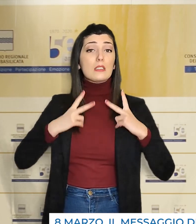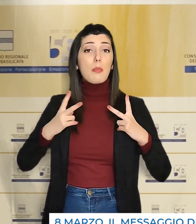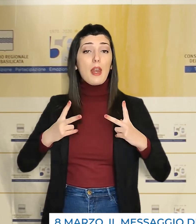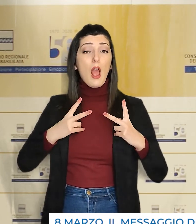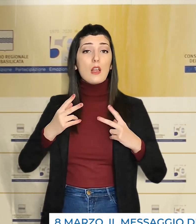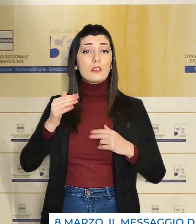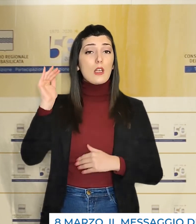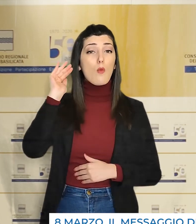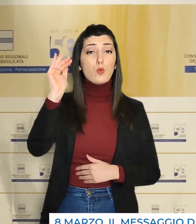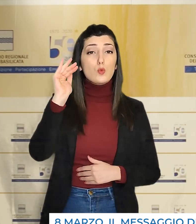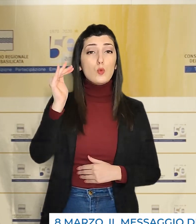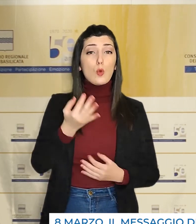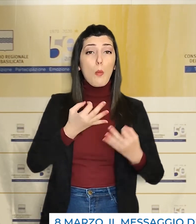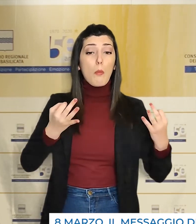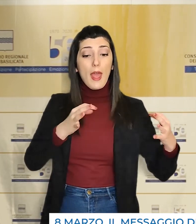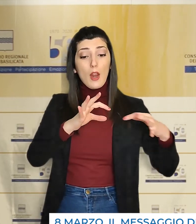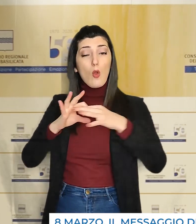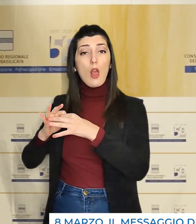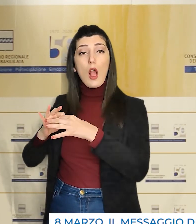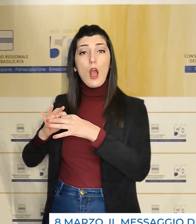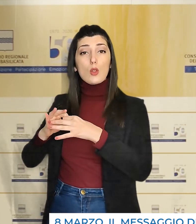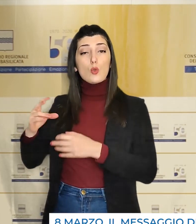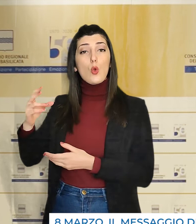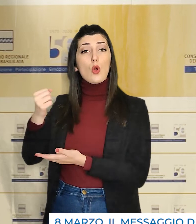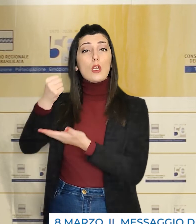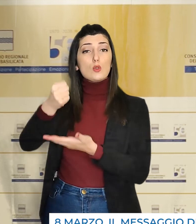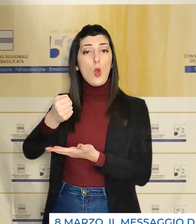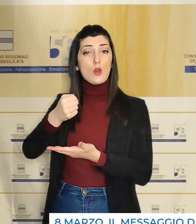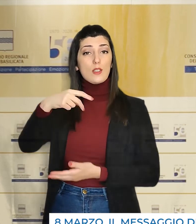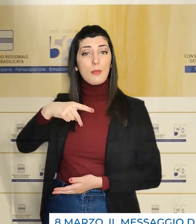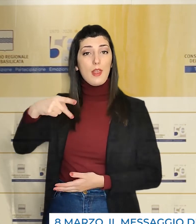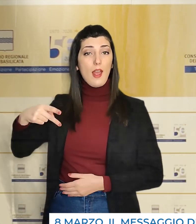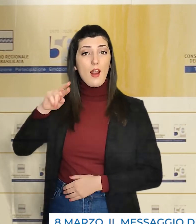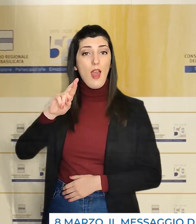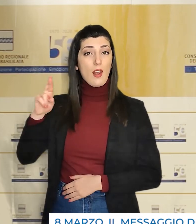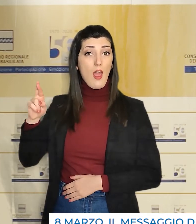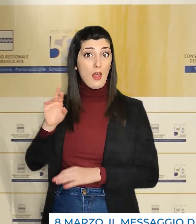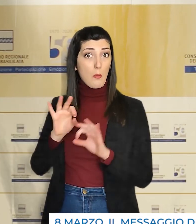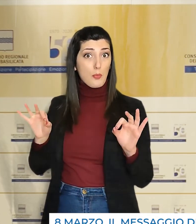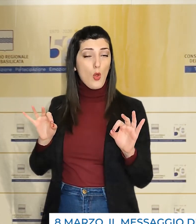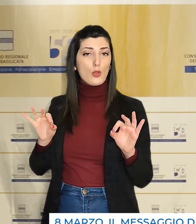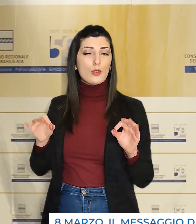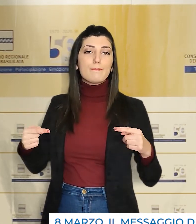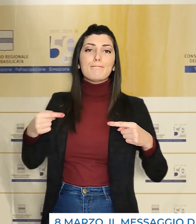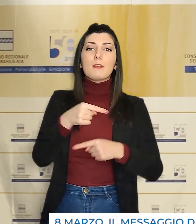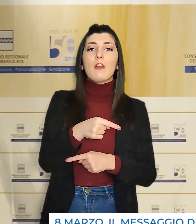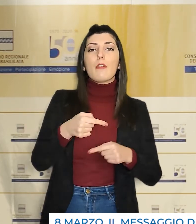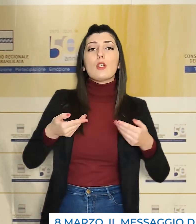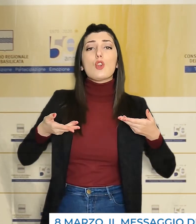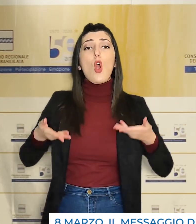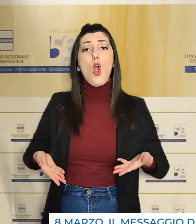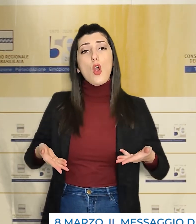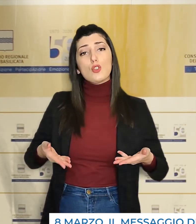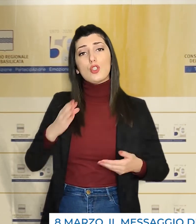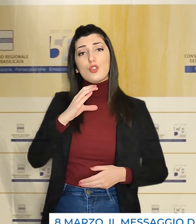nuove prospettive, quelle legate alle risorse previste dal PNRR. Ma oggi, ha